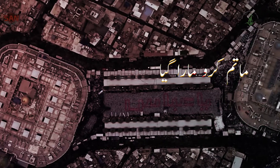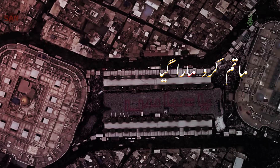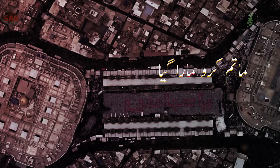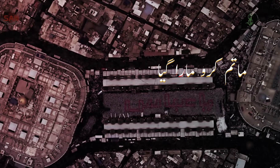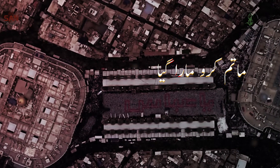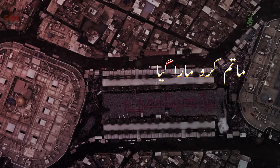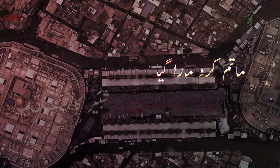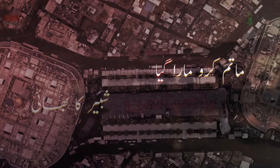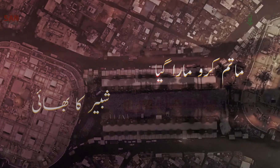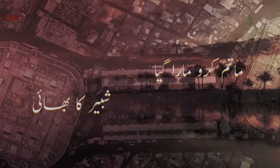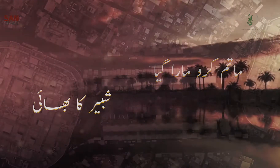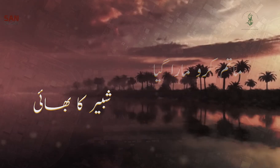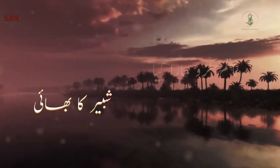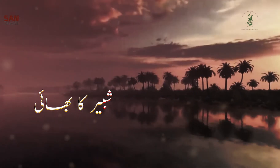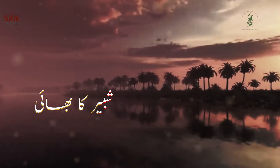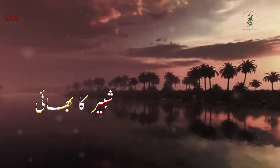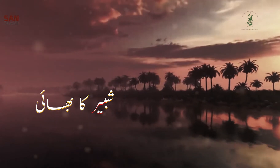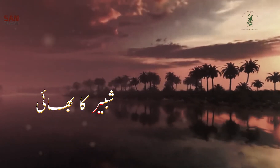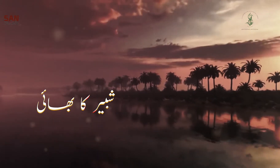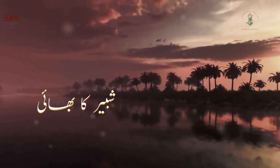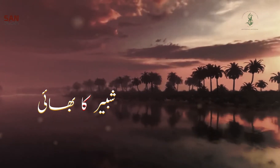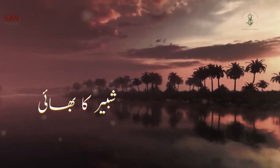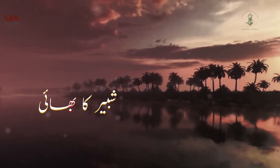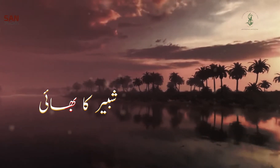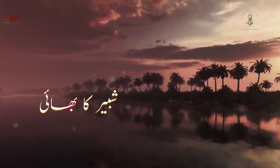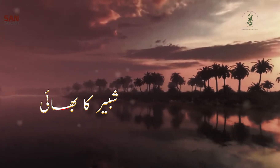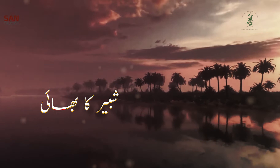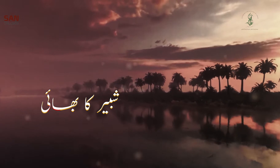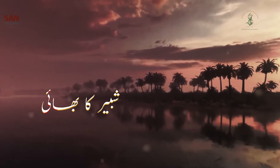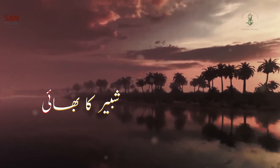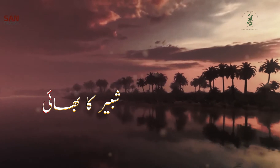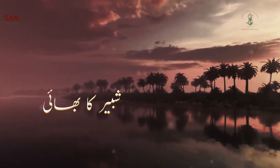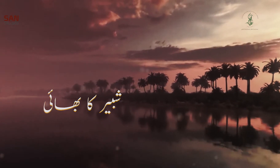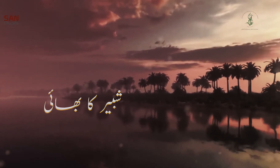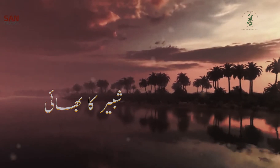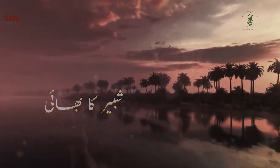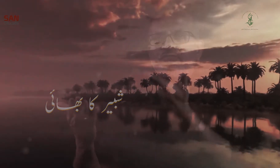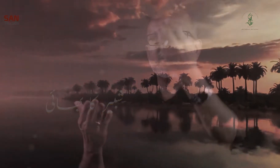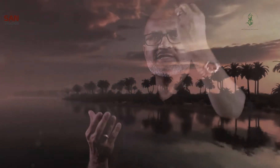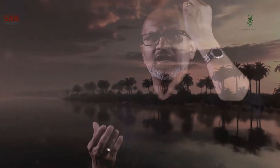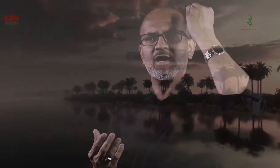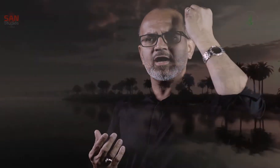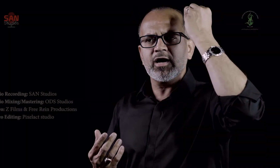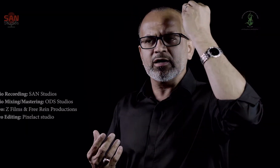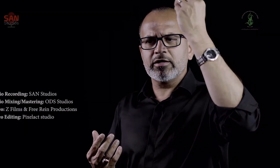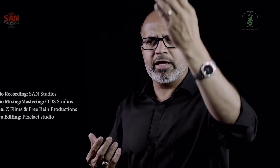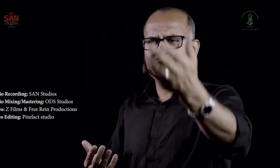مارا گیا شبیر کا بھائی پیزا نے